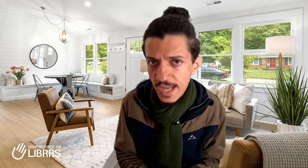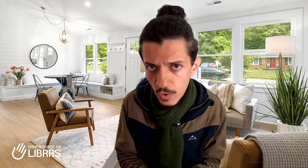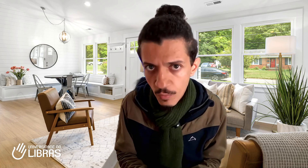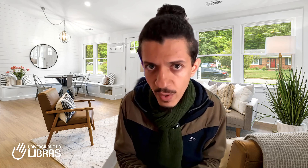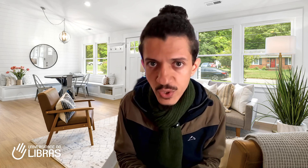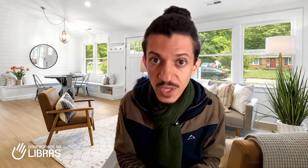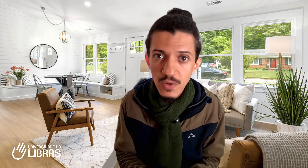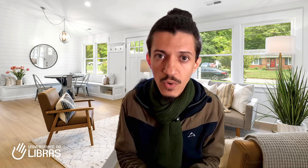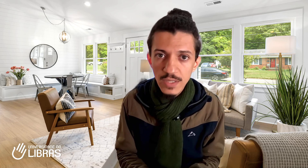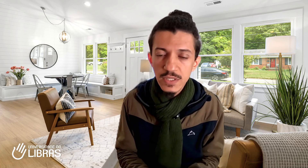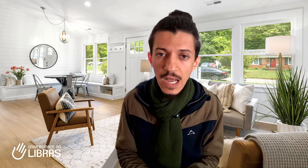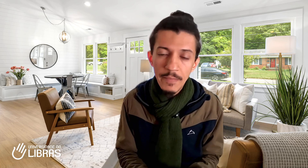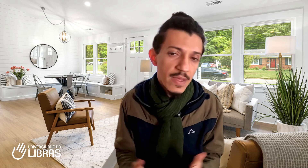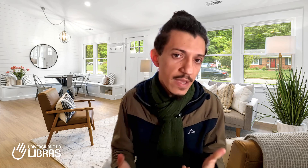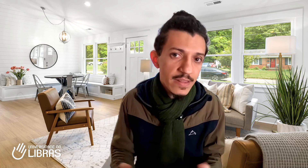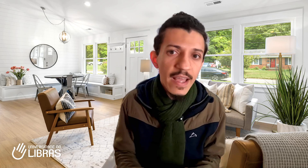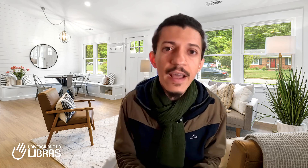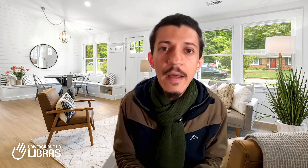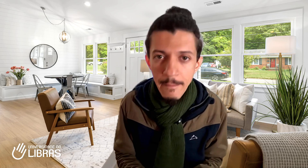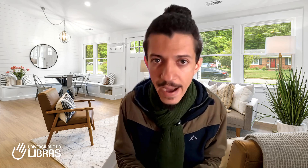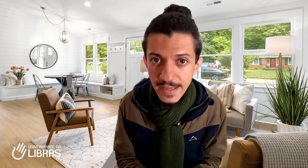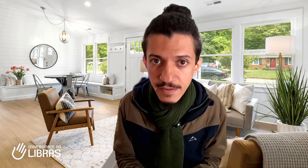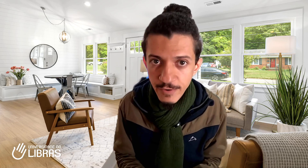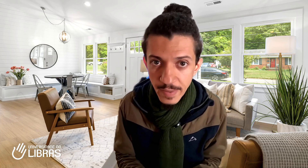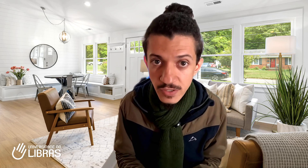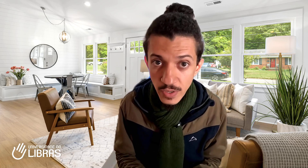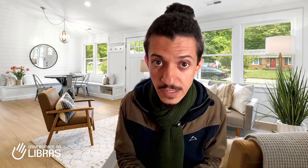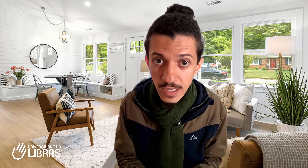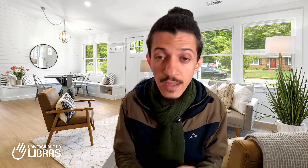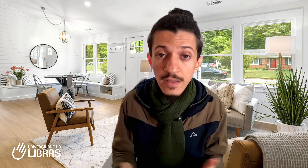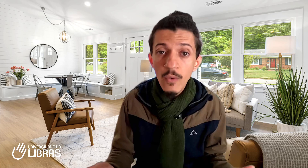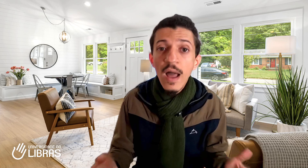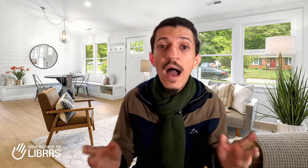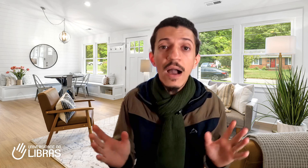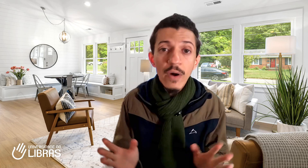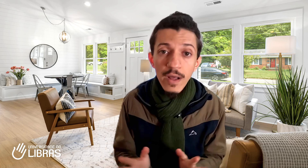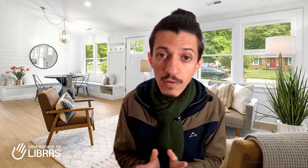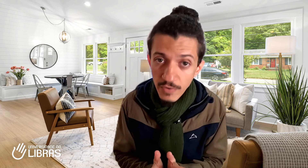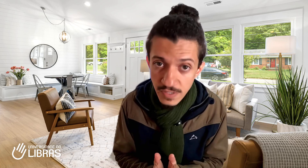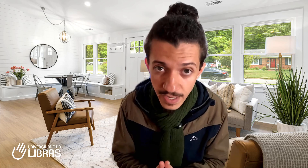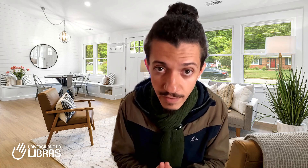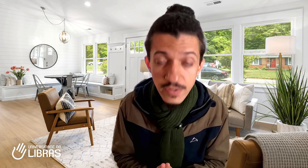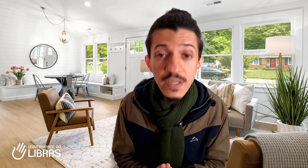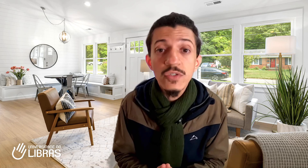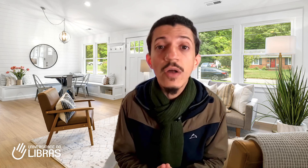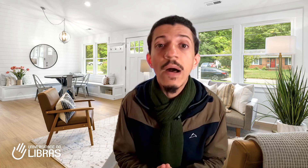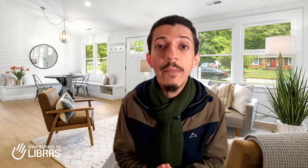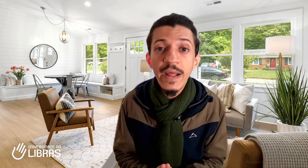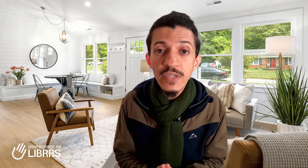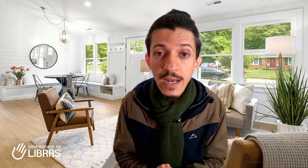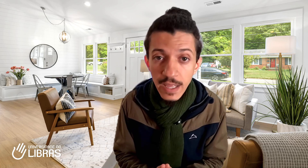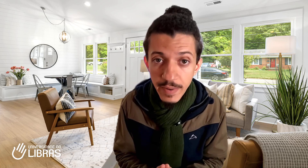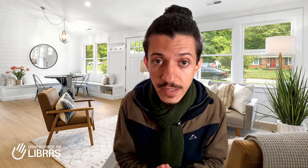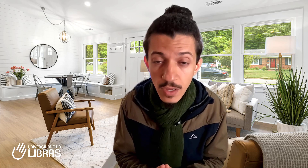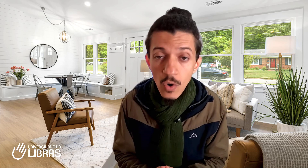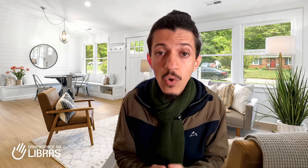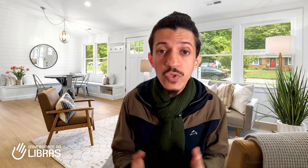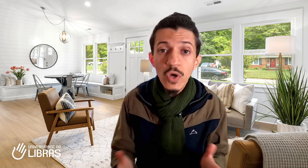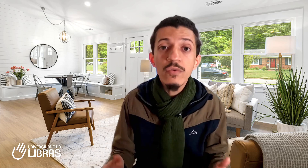com o time no WhatsApp e ter mais informações. Então, agora é com você. Você só não aprende a Libras ou só não se